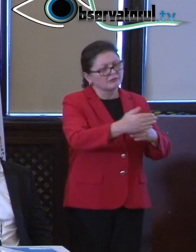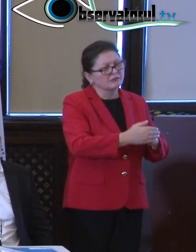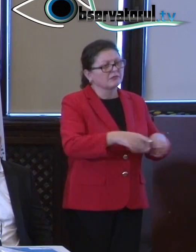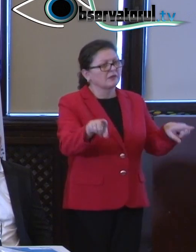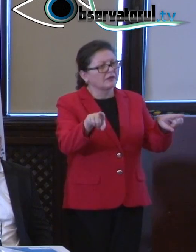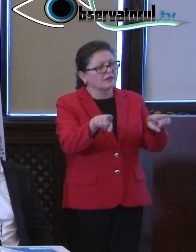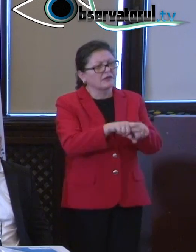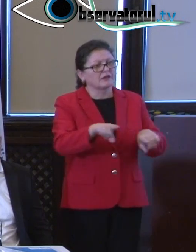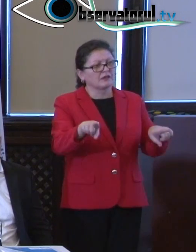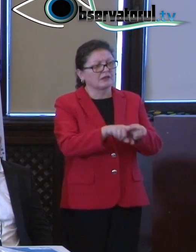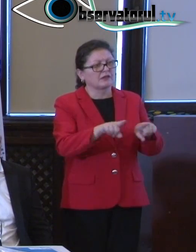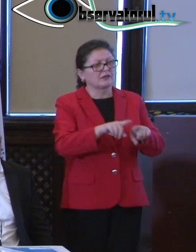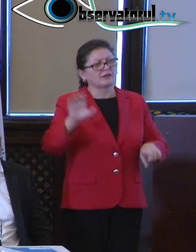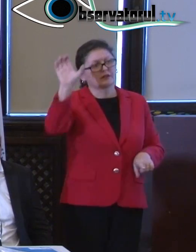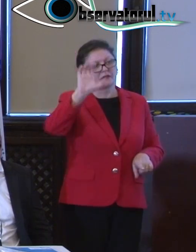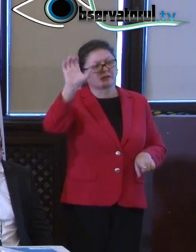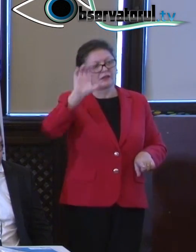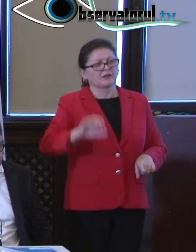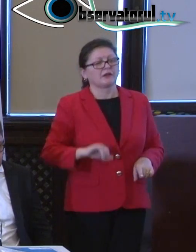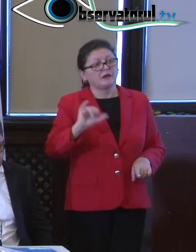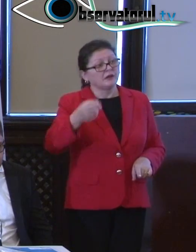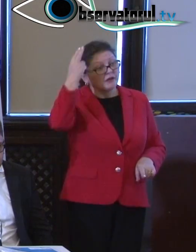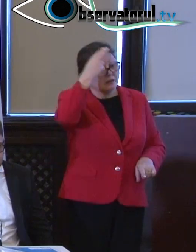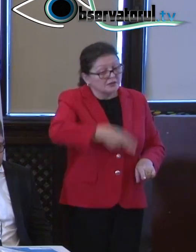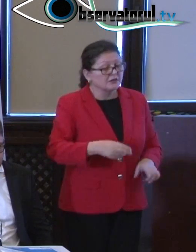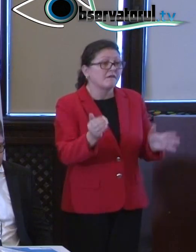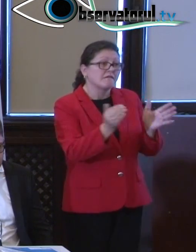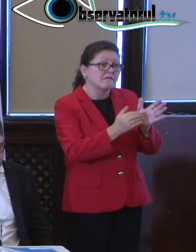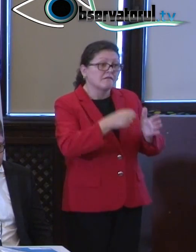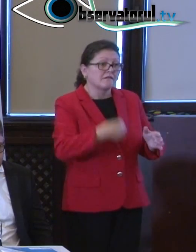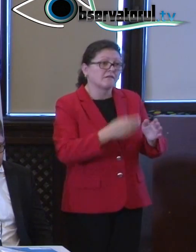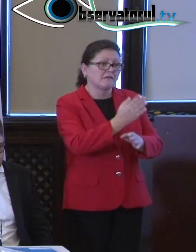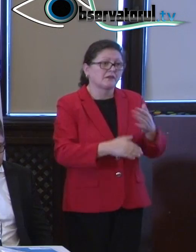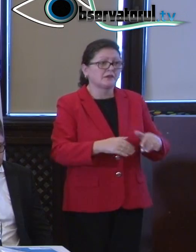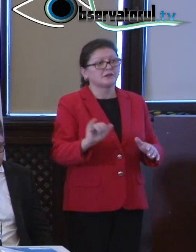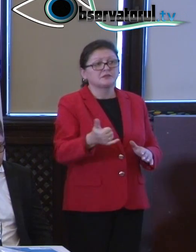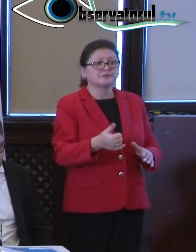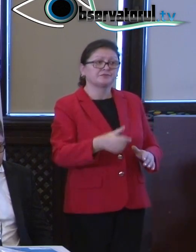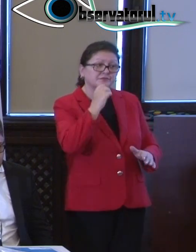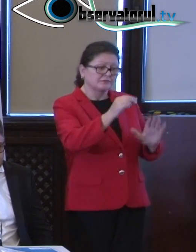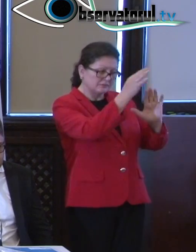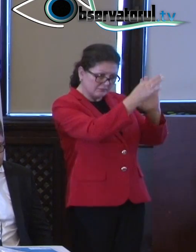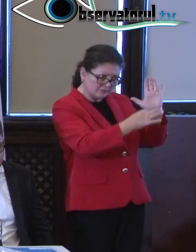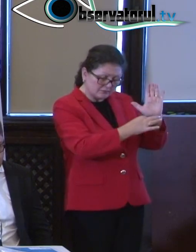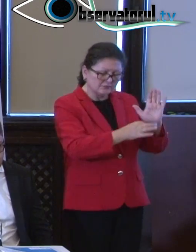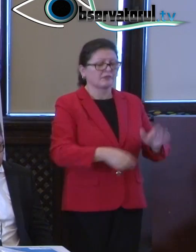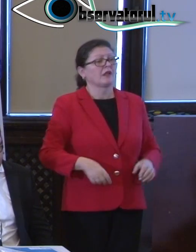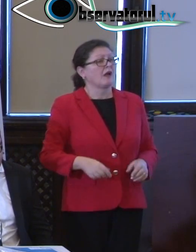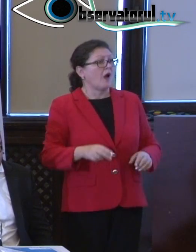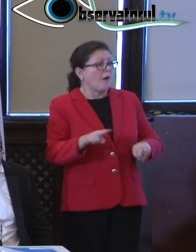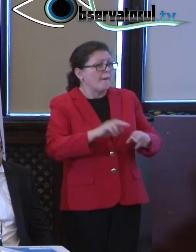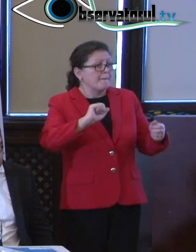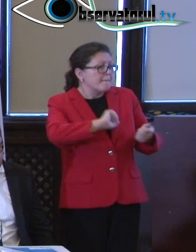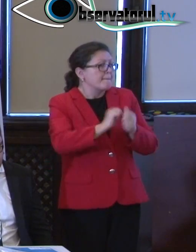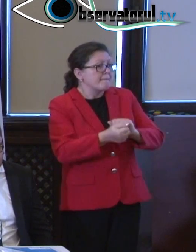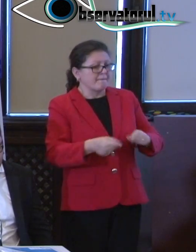nevoile reale ale peștoanelor cu dizabilități și care sunt măsurile pentru care trebuie să ne batem noi ca stat român într-o Europa